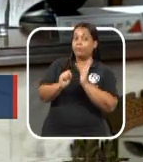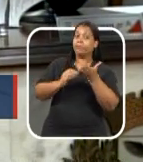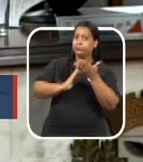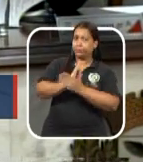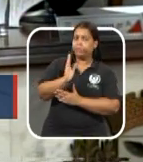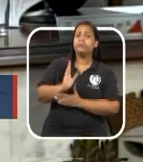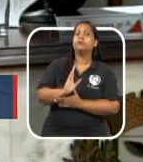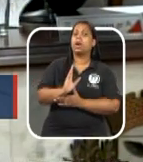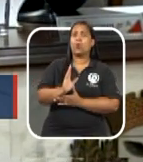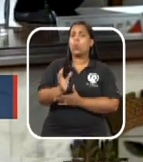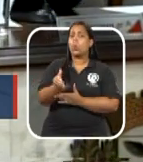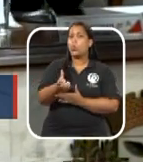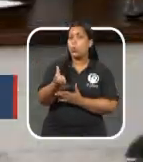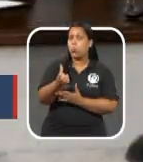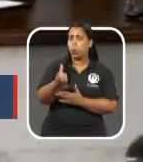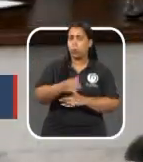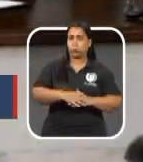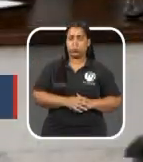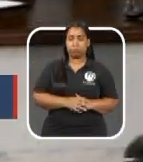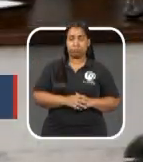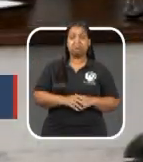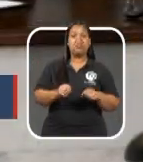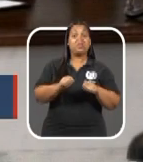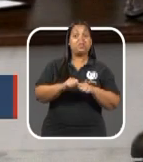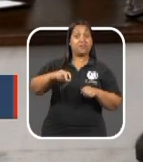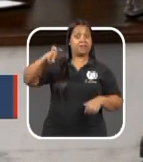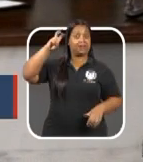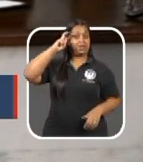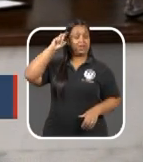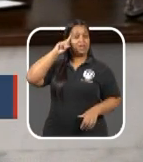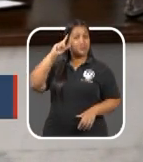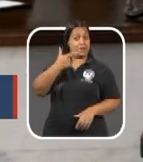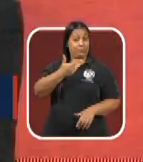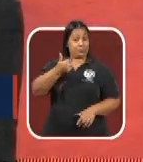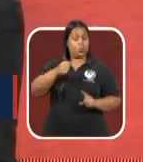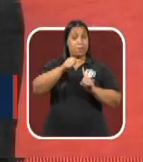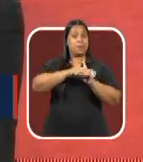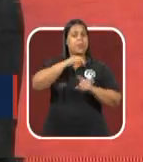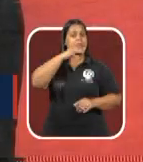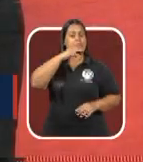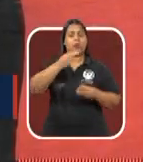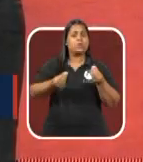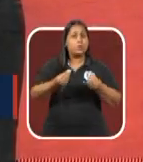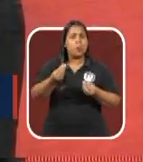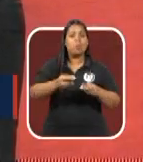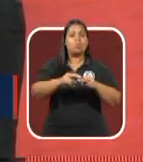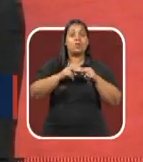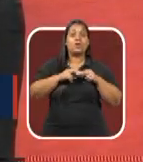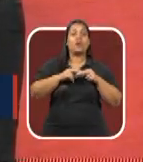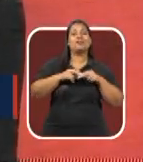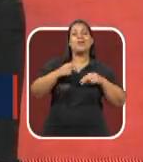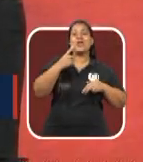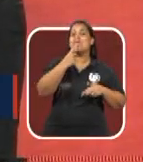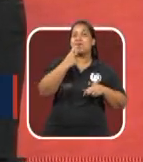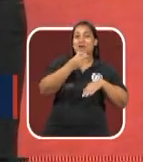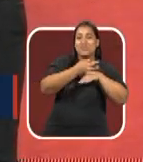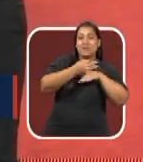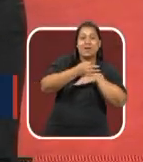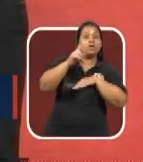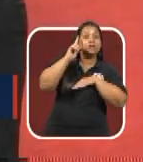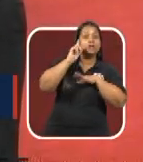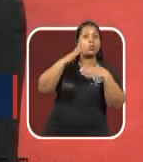ordinária de 2024, realizada nesta quinta-feira, 21 de março, em decorrência do feriado do dia 19,